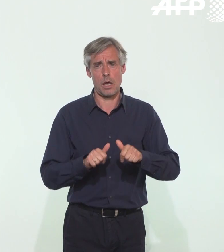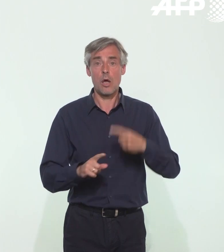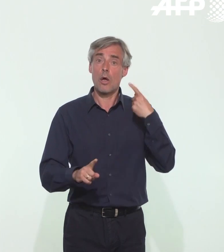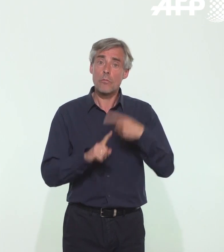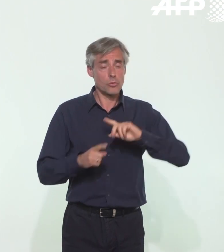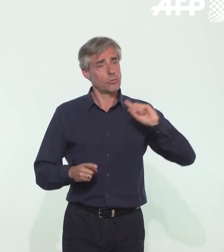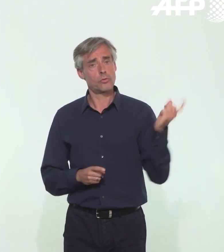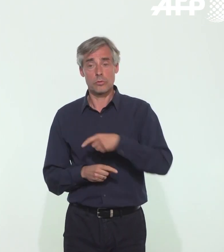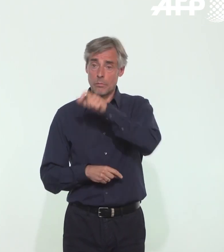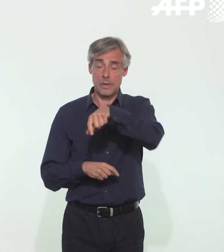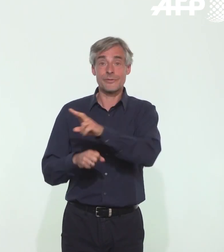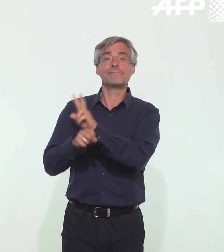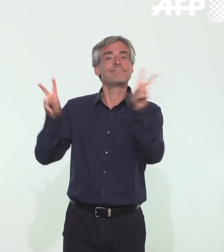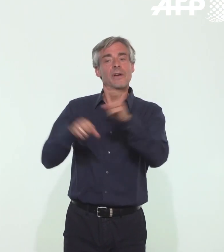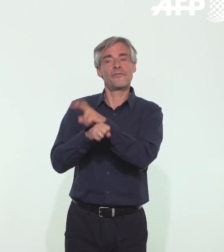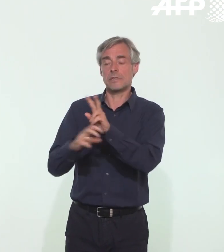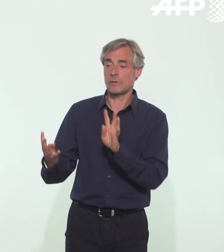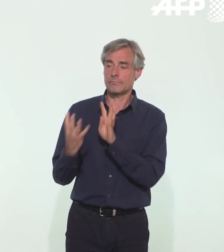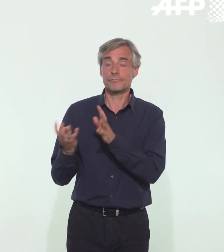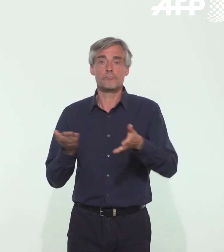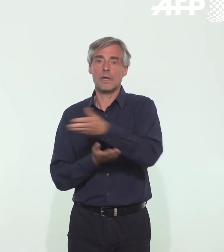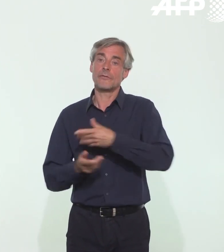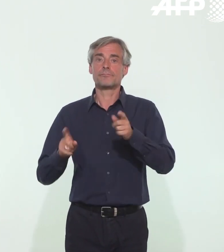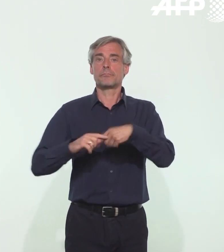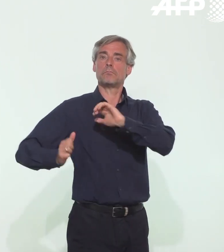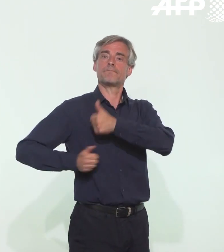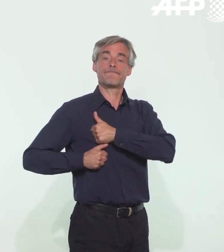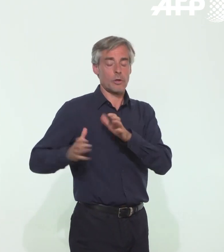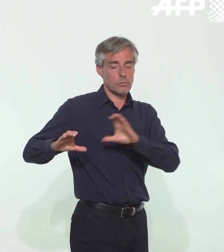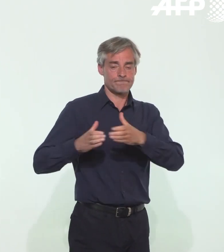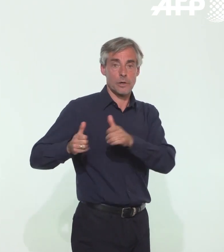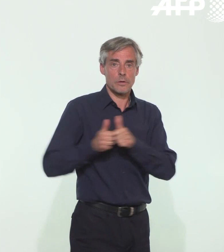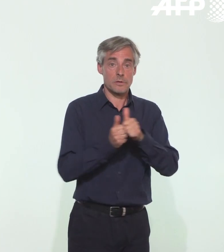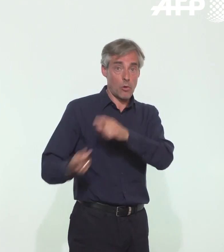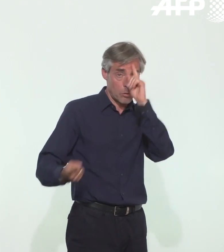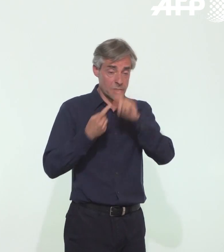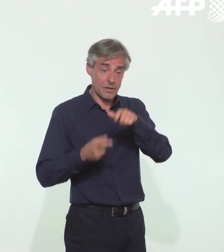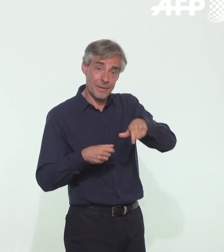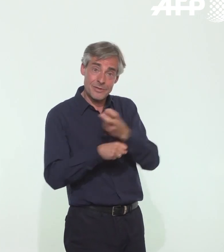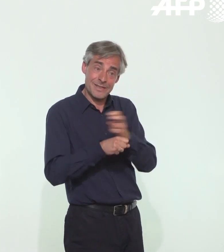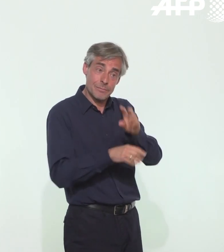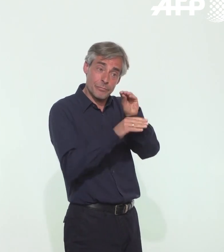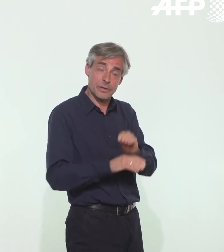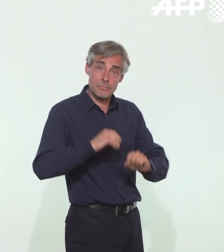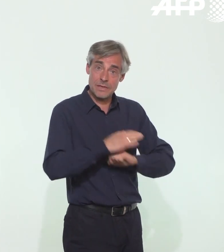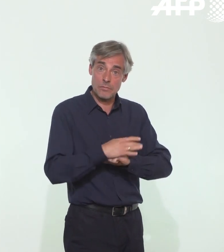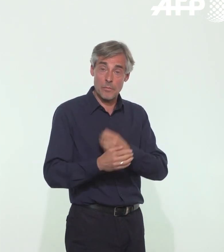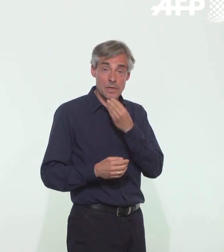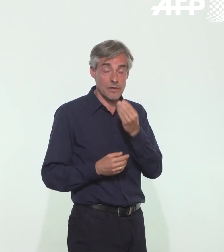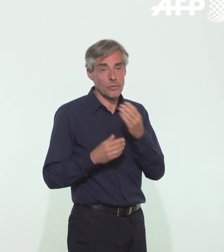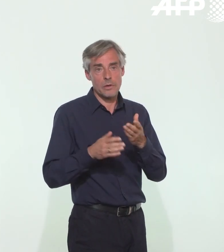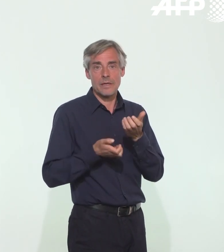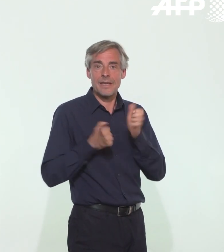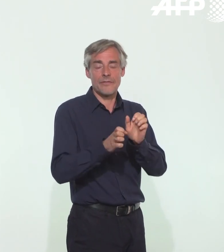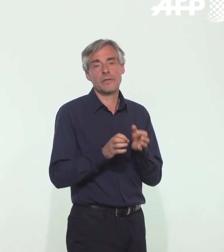part de ses visiteurs une véritable discipline collective afin de protéger les personnes les plus fragiles et donc de les préserver